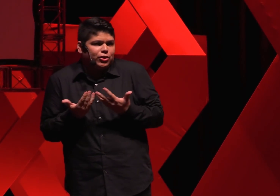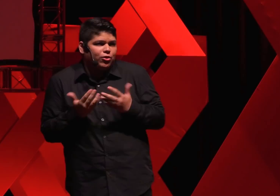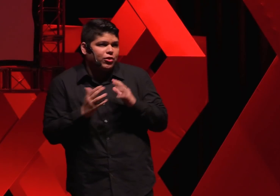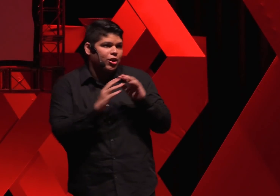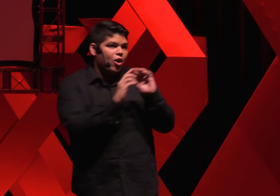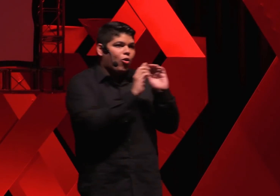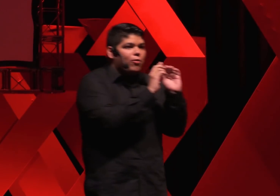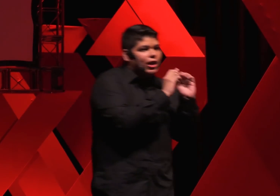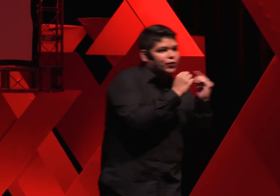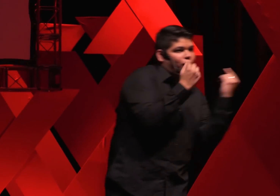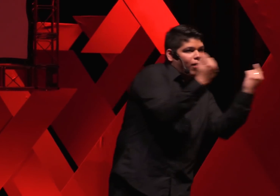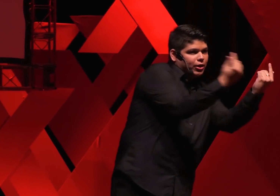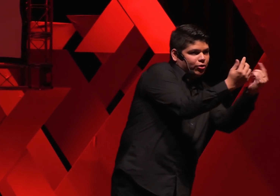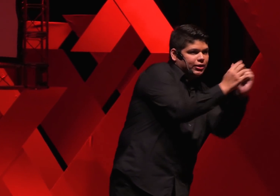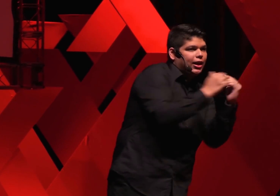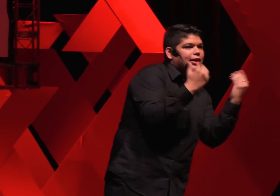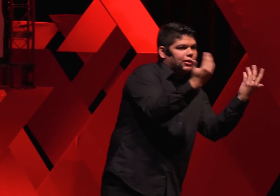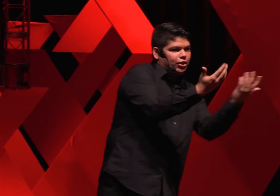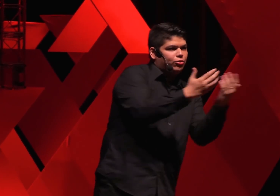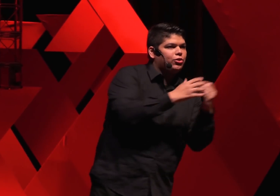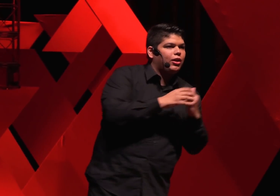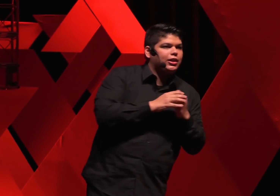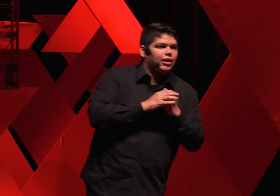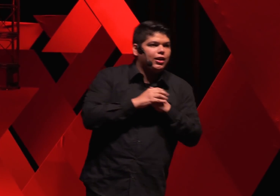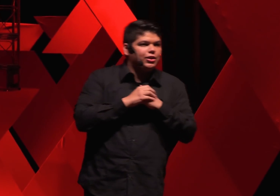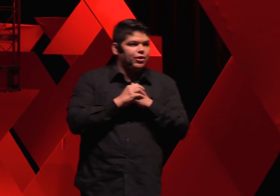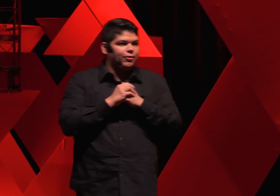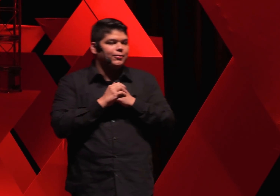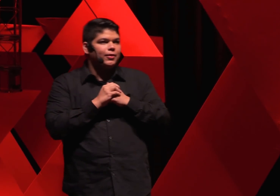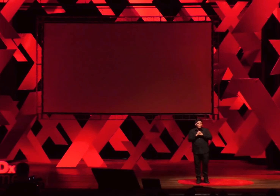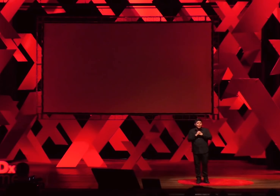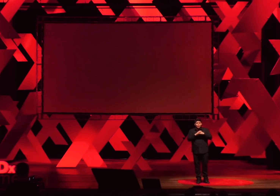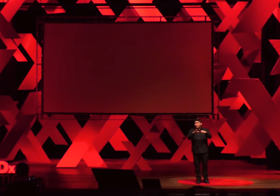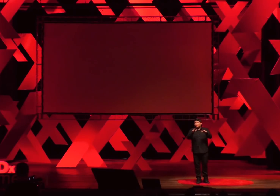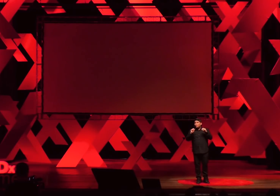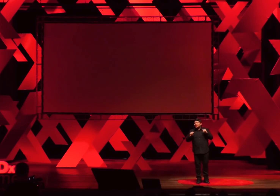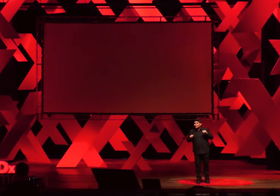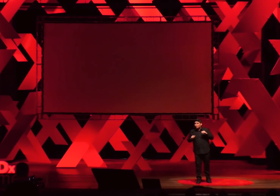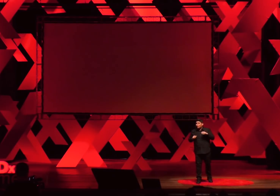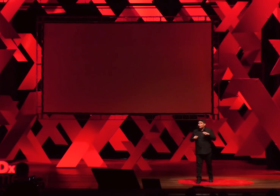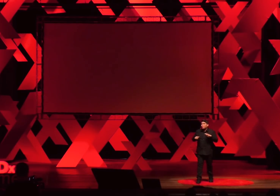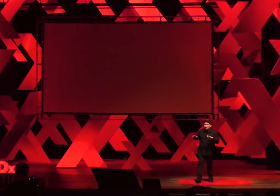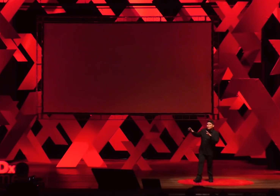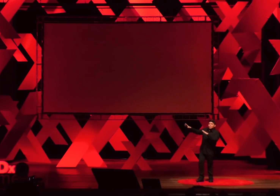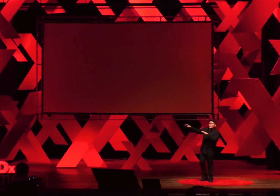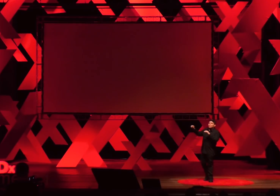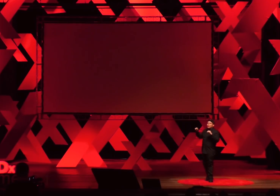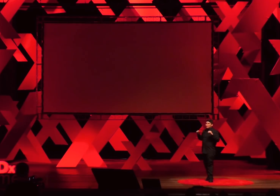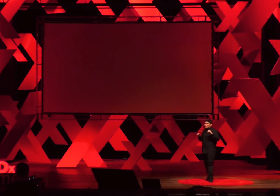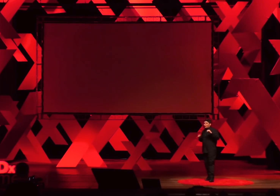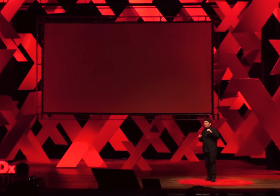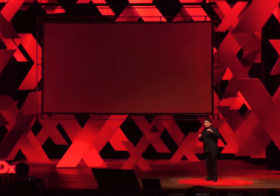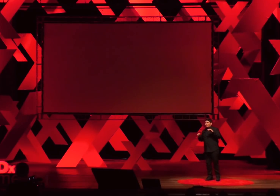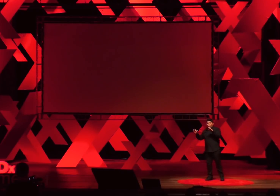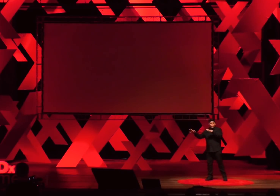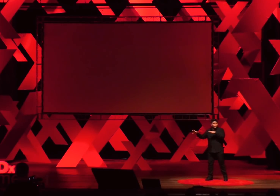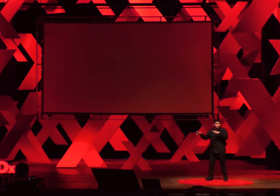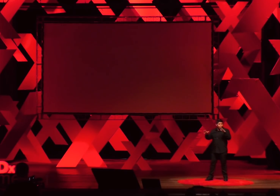pessoas como nas formas sociais e institucionais da religião. E eu lembro, por exemplo, que quando a minha mãe me levava para o culto, aos